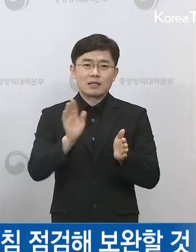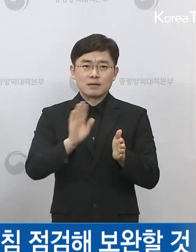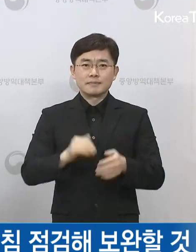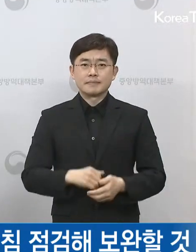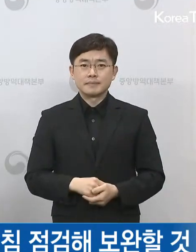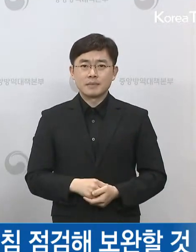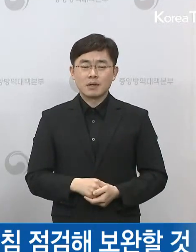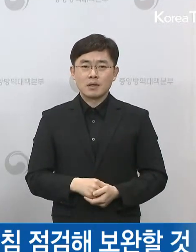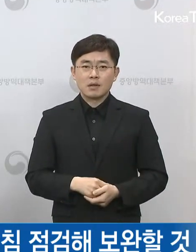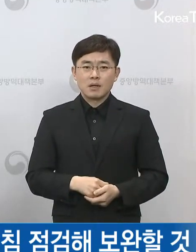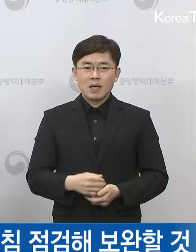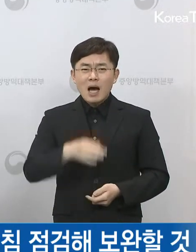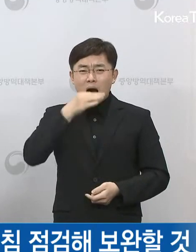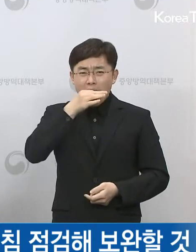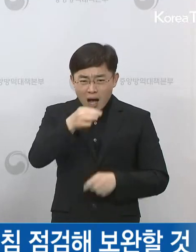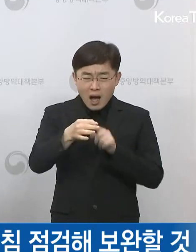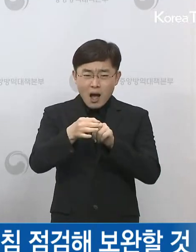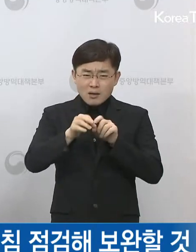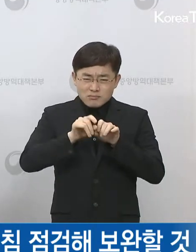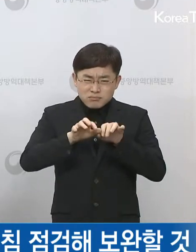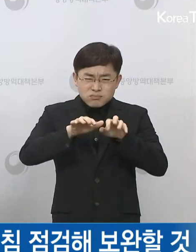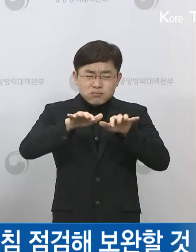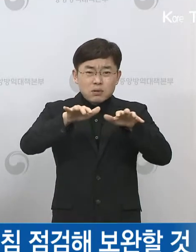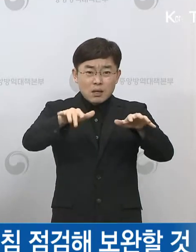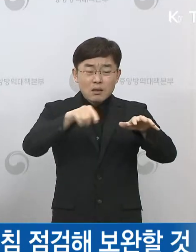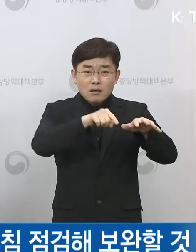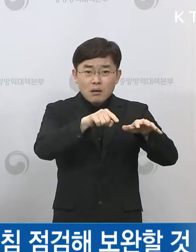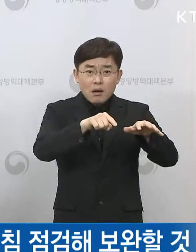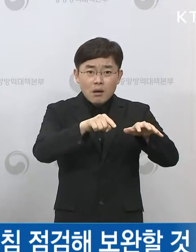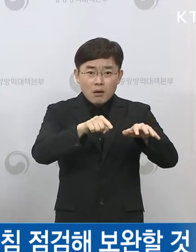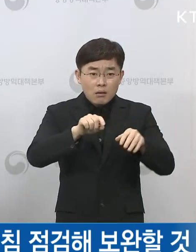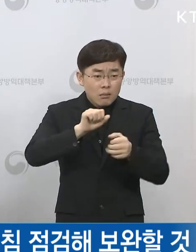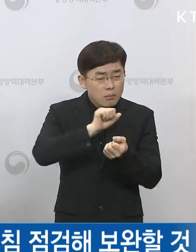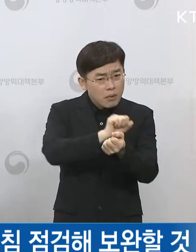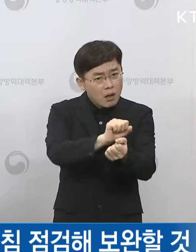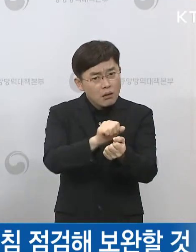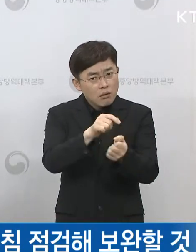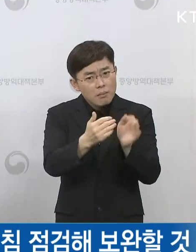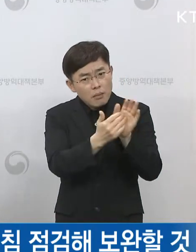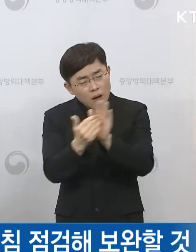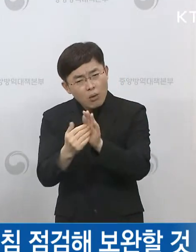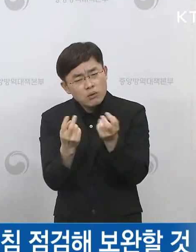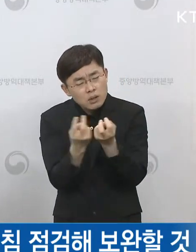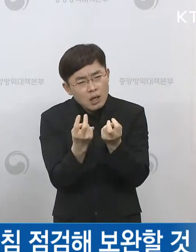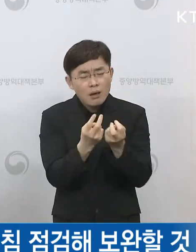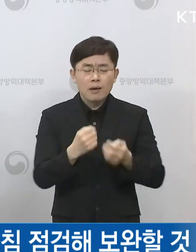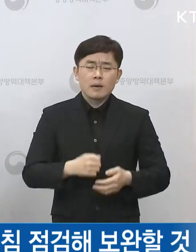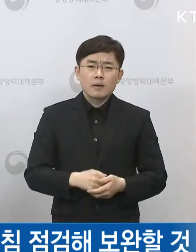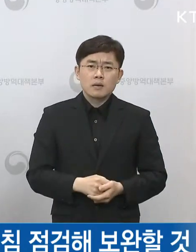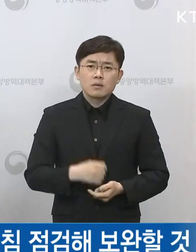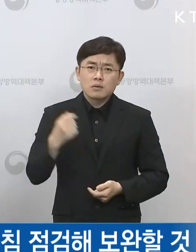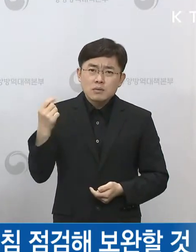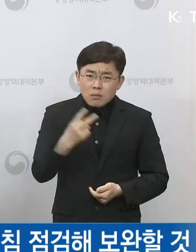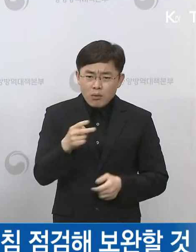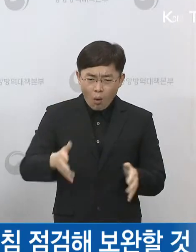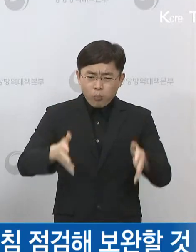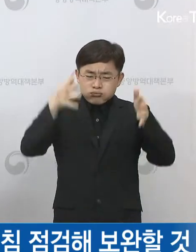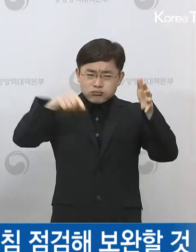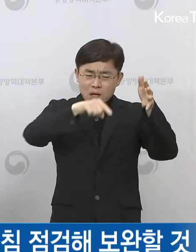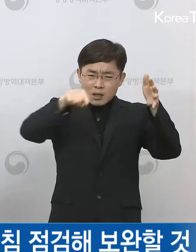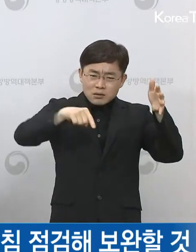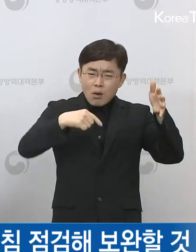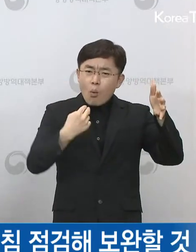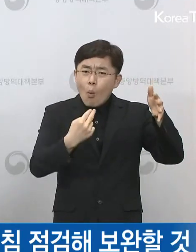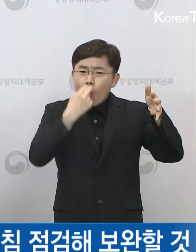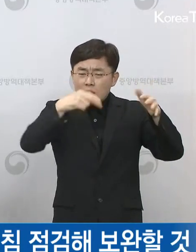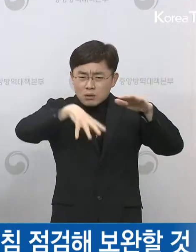형태로 환기 공조 시스템을 통해서 전파가 확산되는지까지를 확인하기는 현재로서는